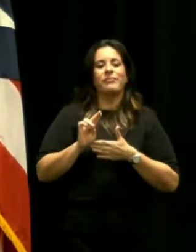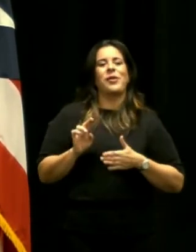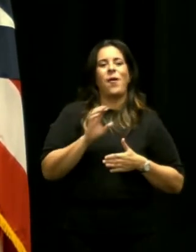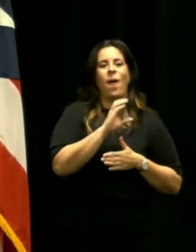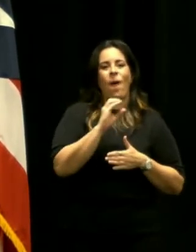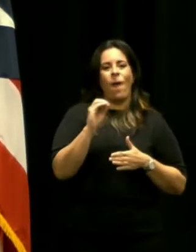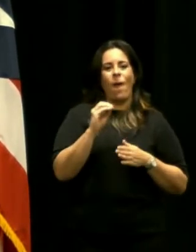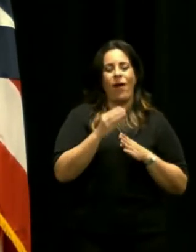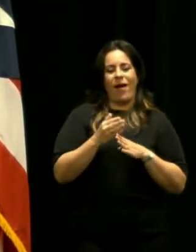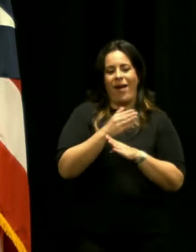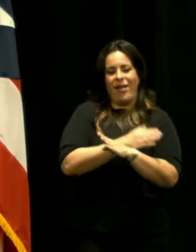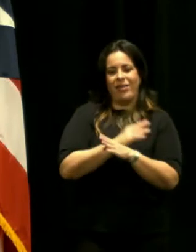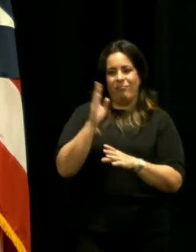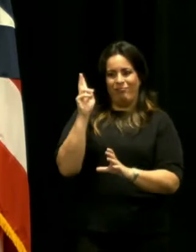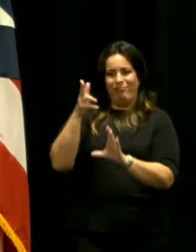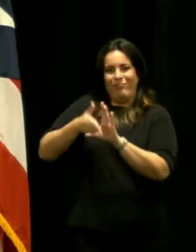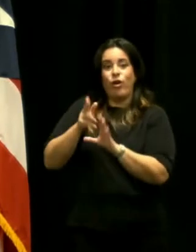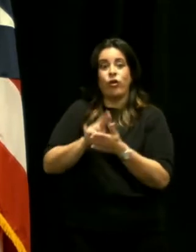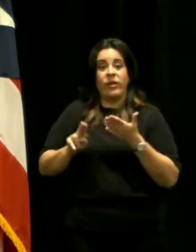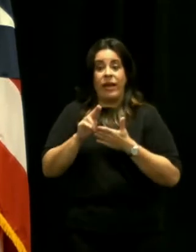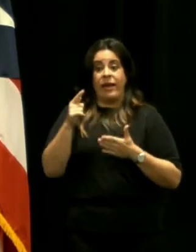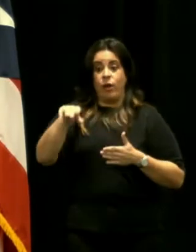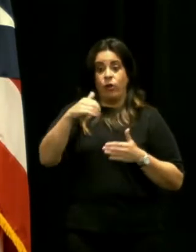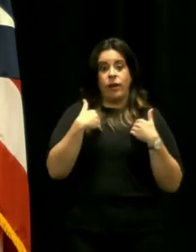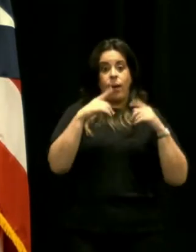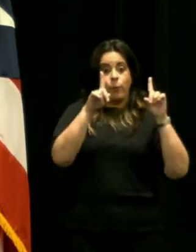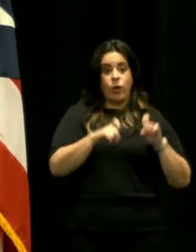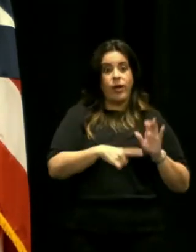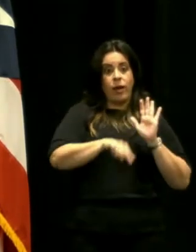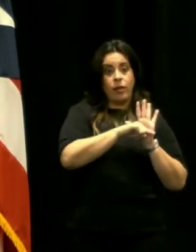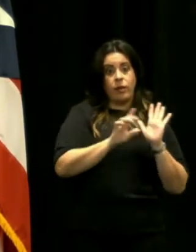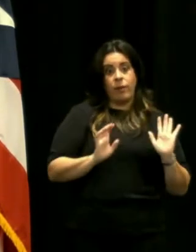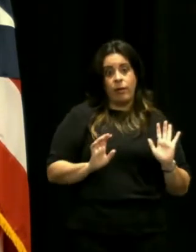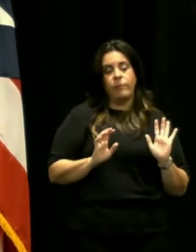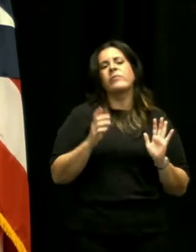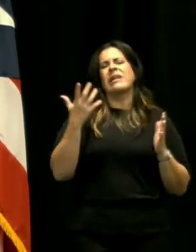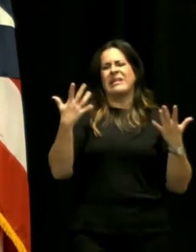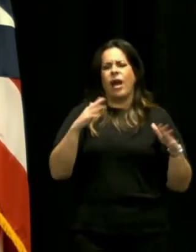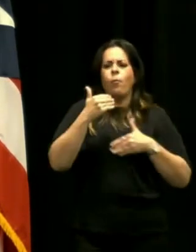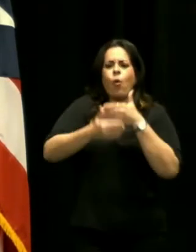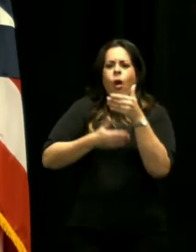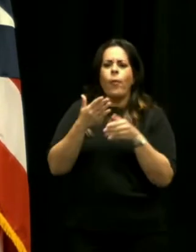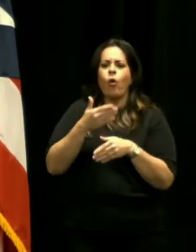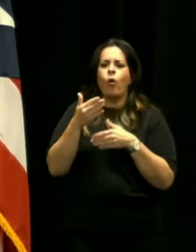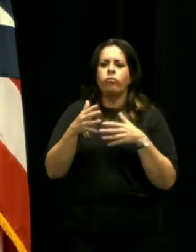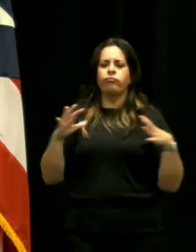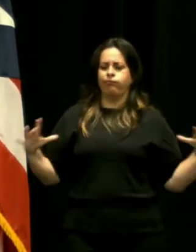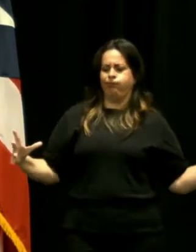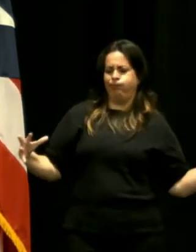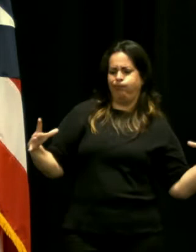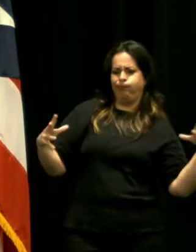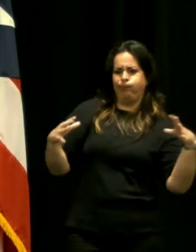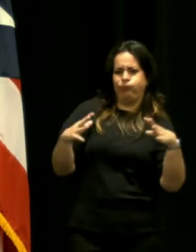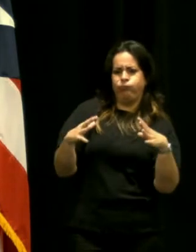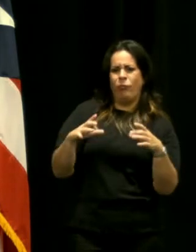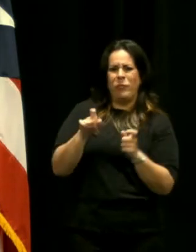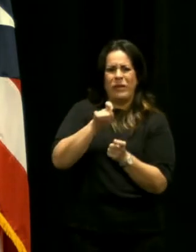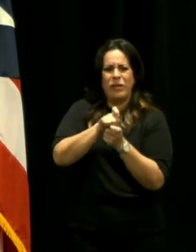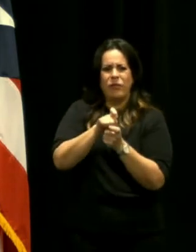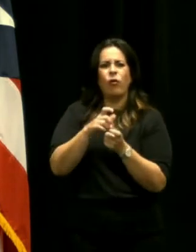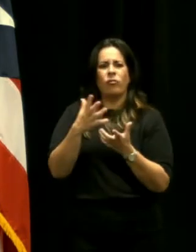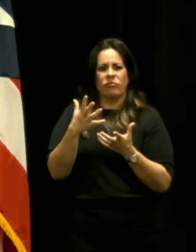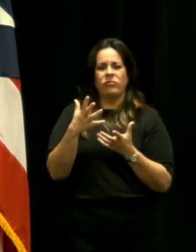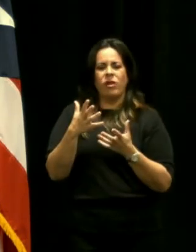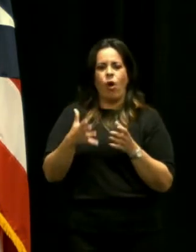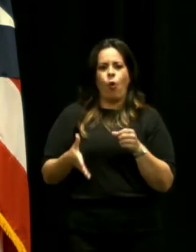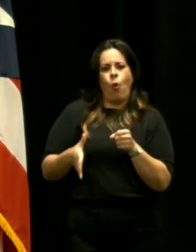vacunados o con pruebas negativas o sea que estamos cubriendo el terreno esto va a seguir aumentando